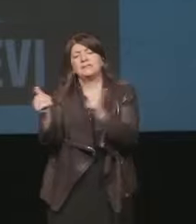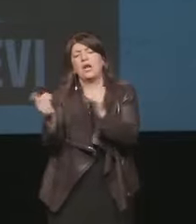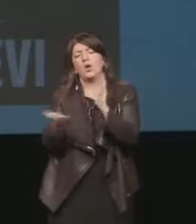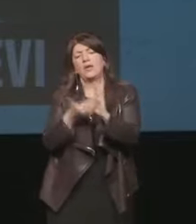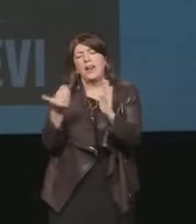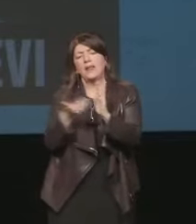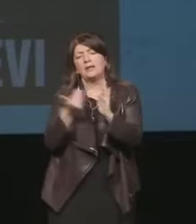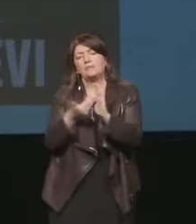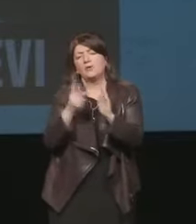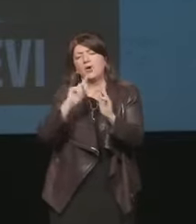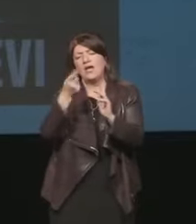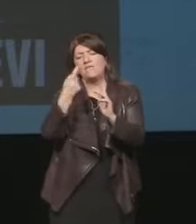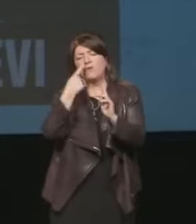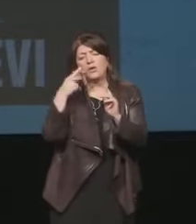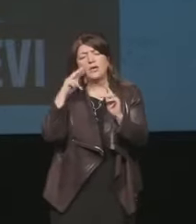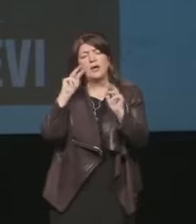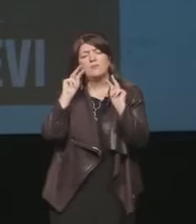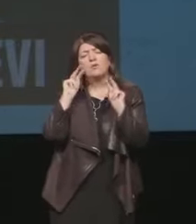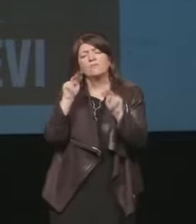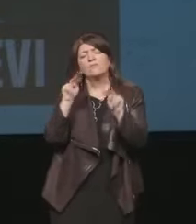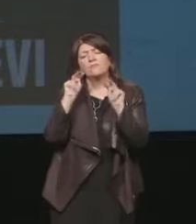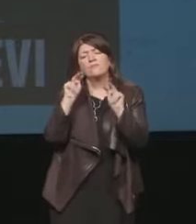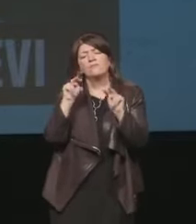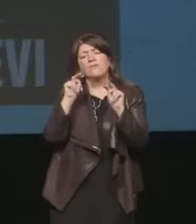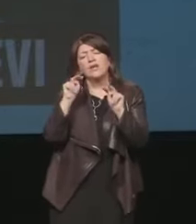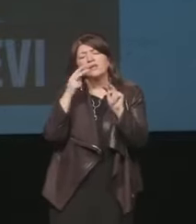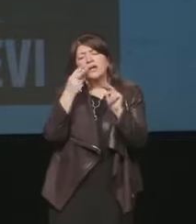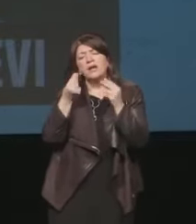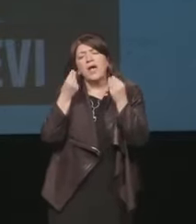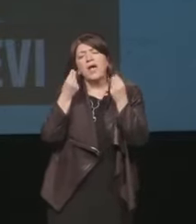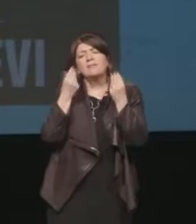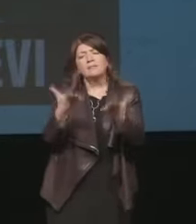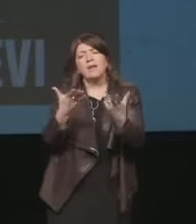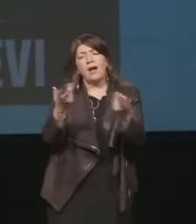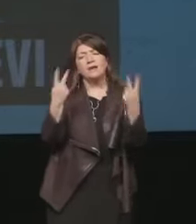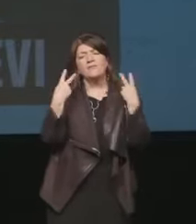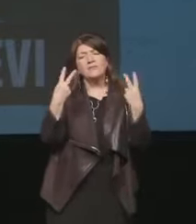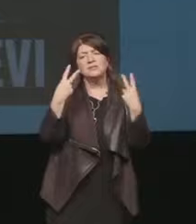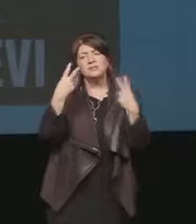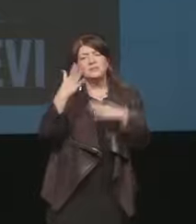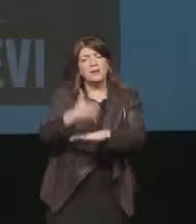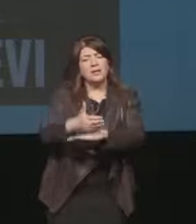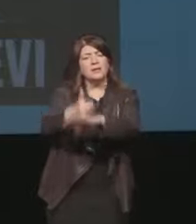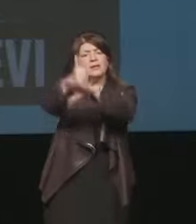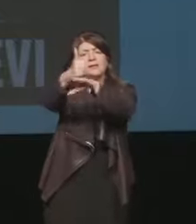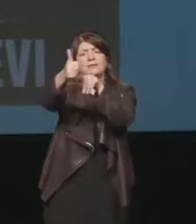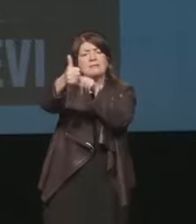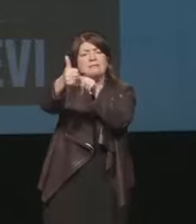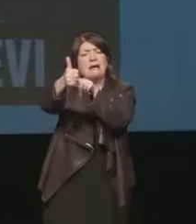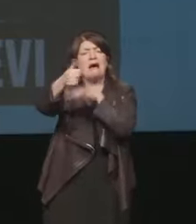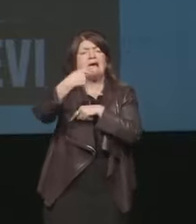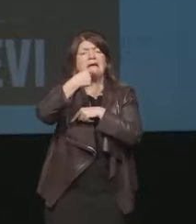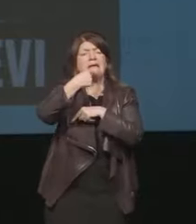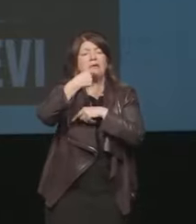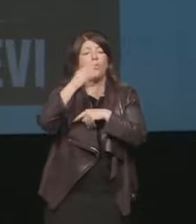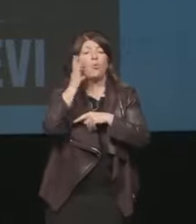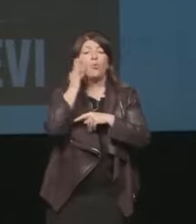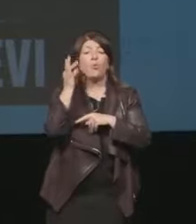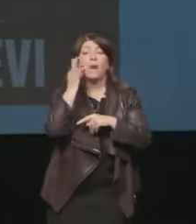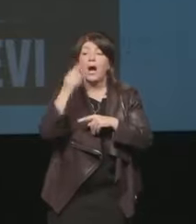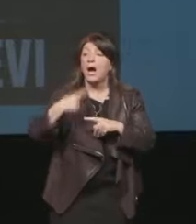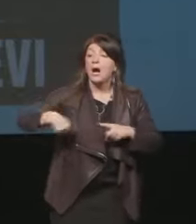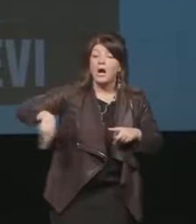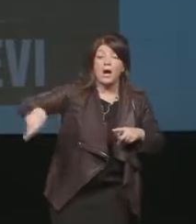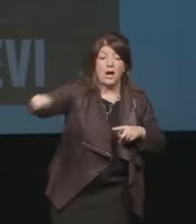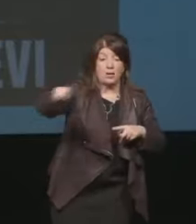sacralità di ogni essere vivente di ogni vita umana anche nel XXI secolo allora Paola e